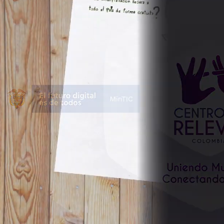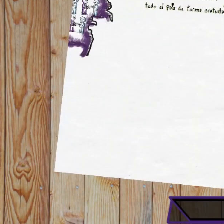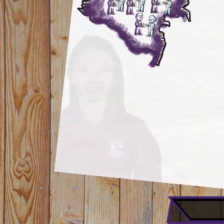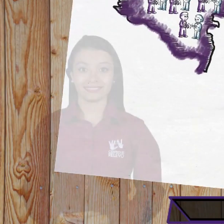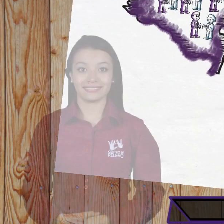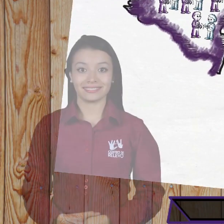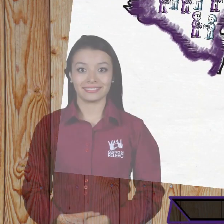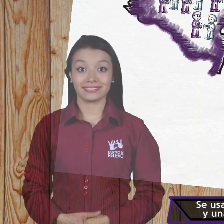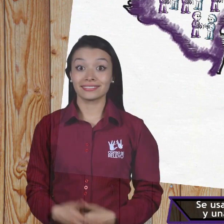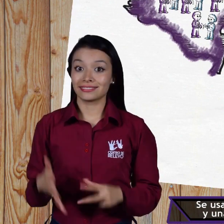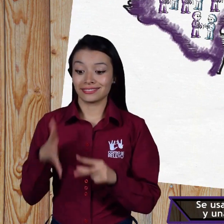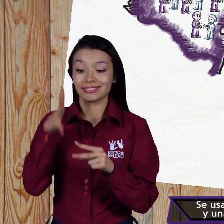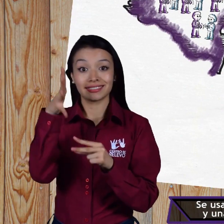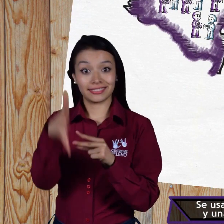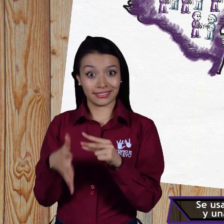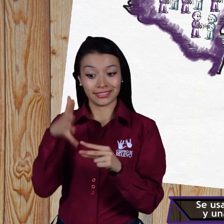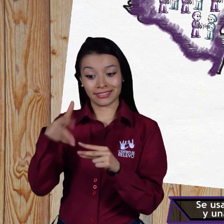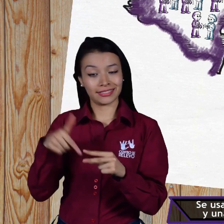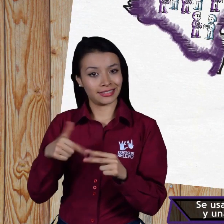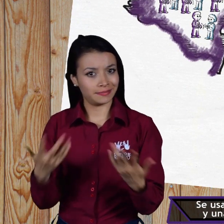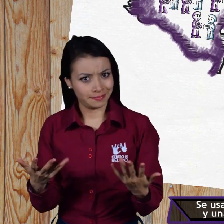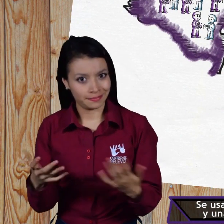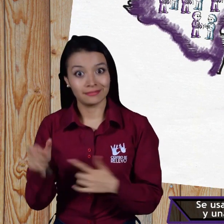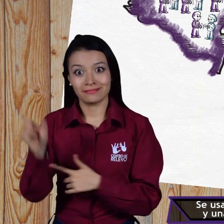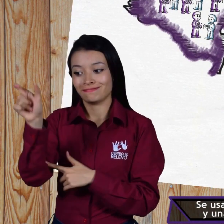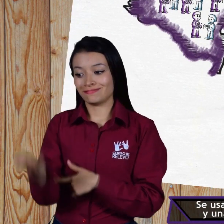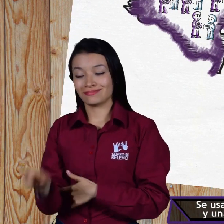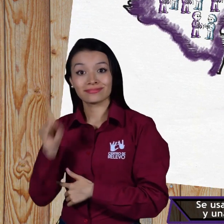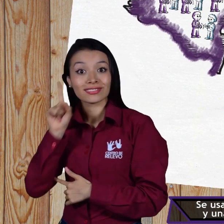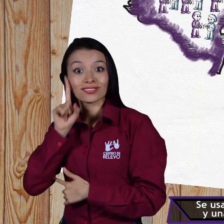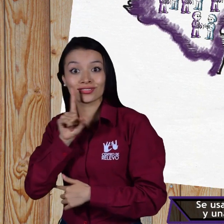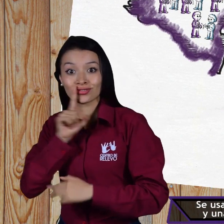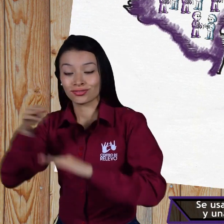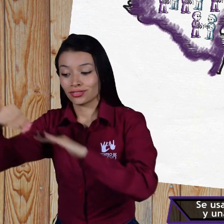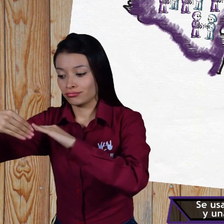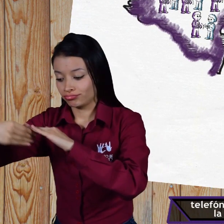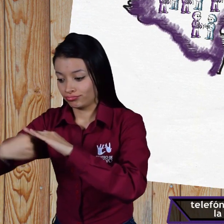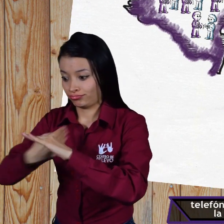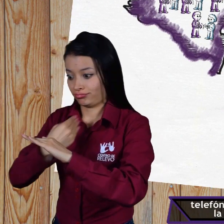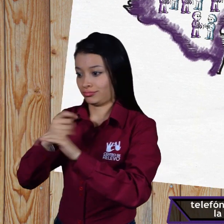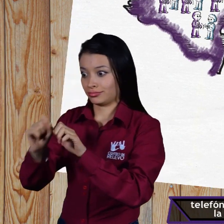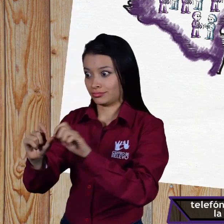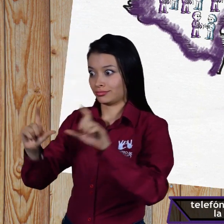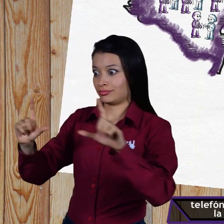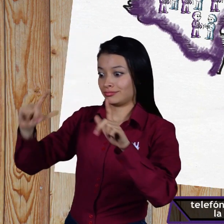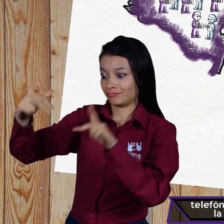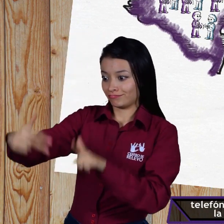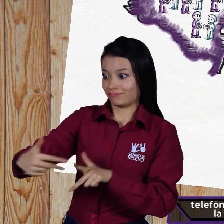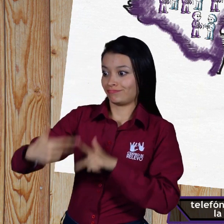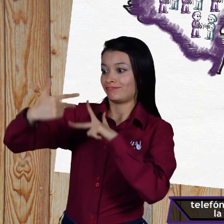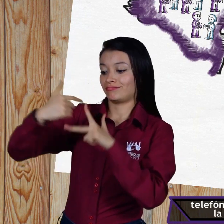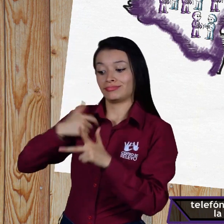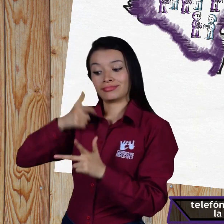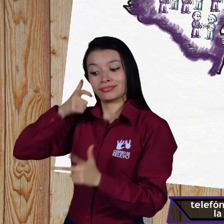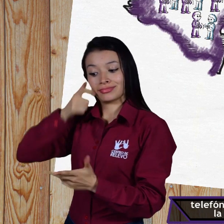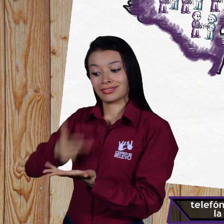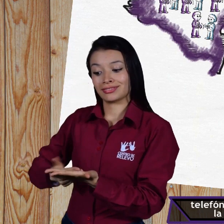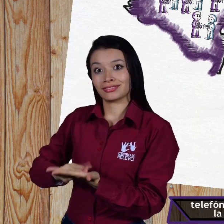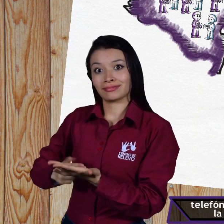Relevo de llamadas Se usa en el caso de que una persona sorda y un oyente deseen realizar una llamada telefónica. Para hacerlo, la persona ingresa a la plataforma de centro de